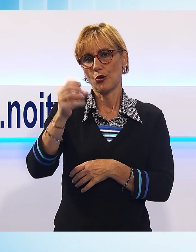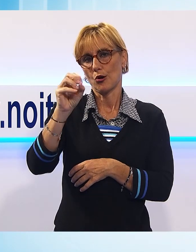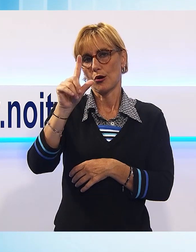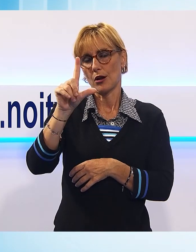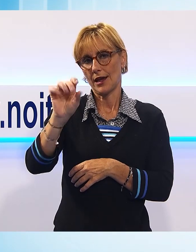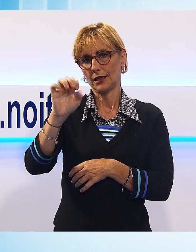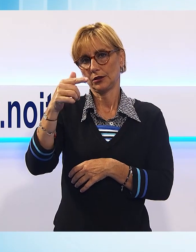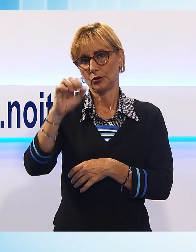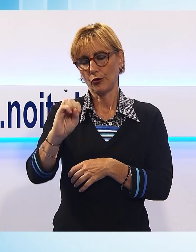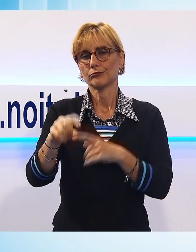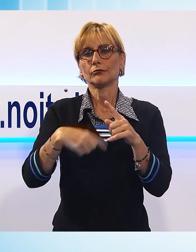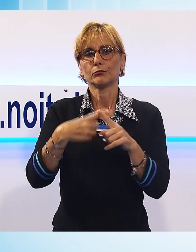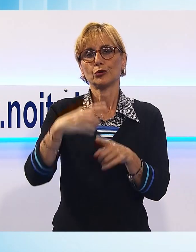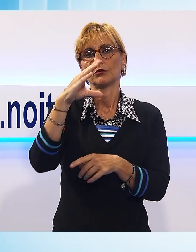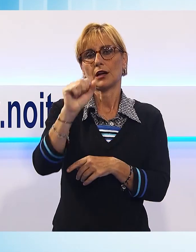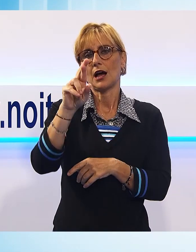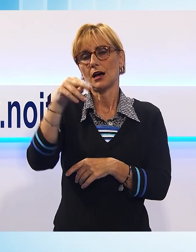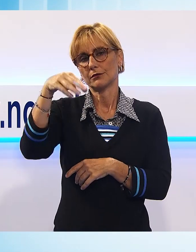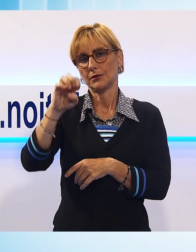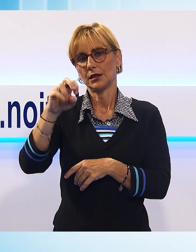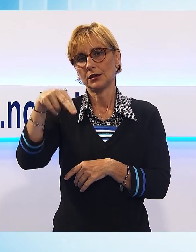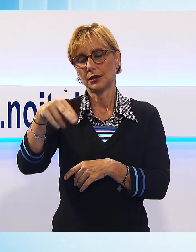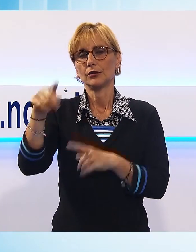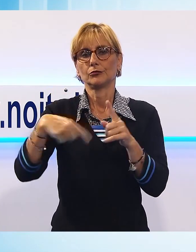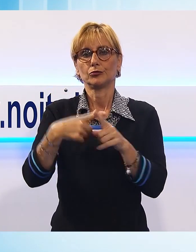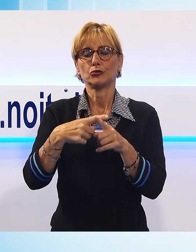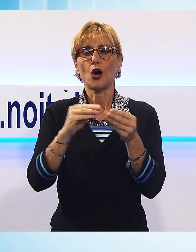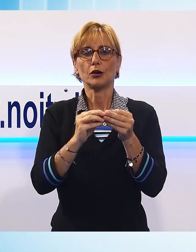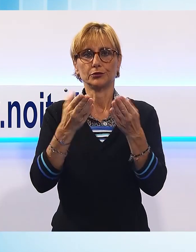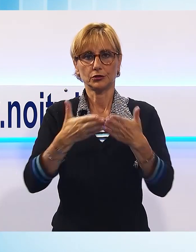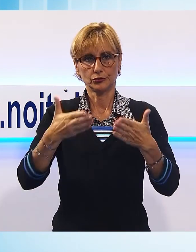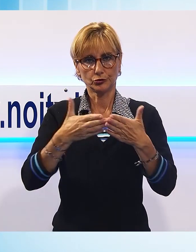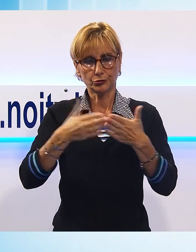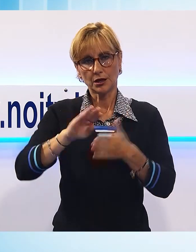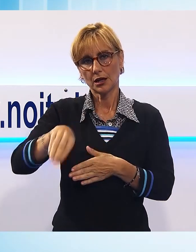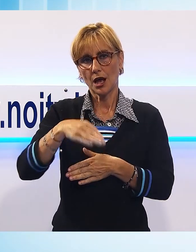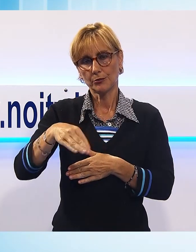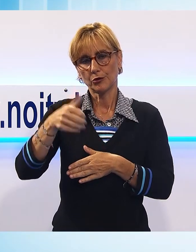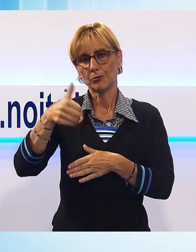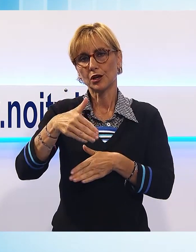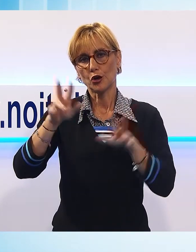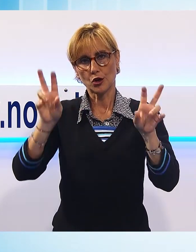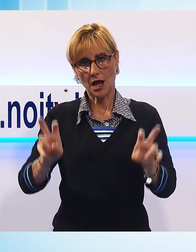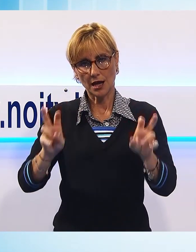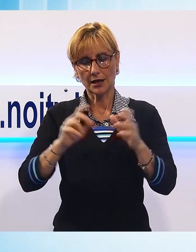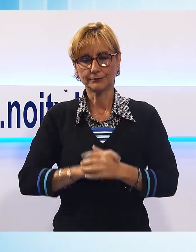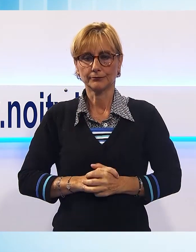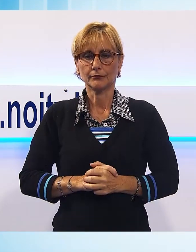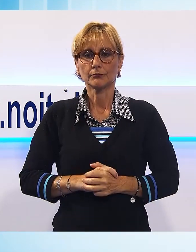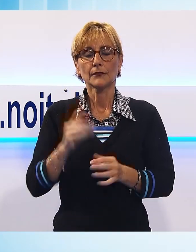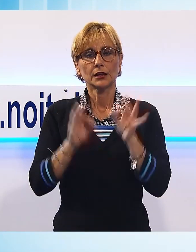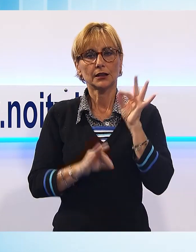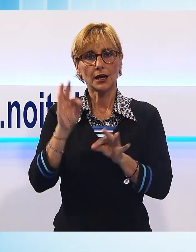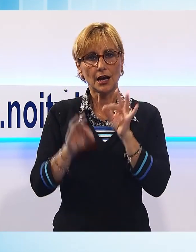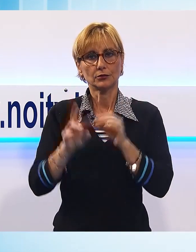la nostra opera studio, ovvero Napoli milionaria, con cui il nostro teatro nel